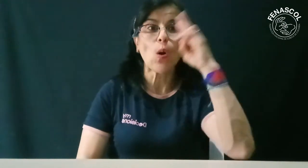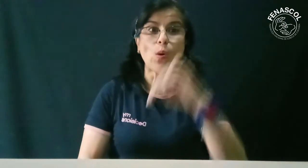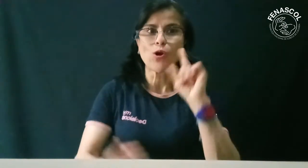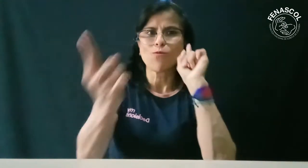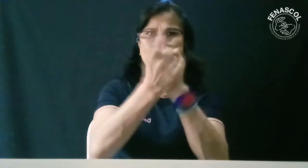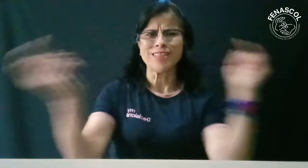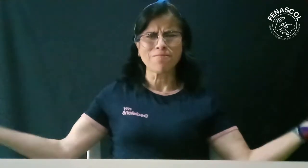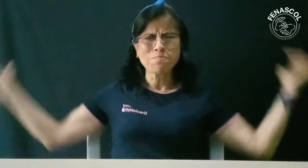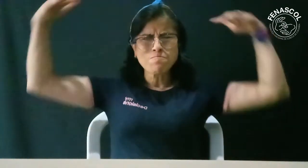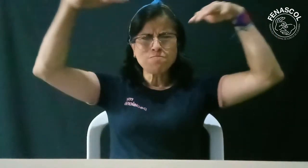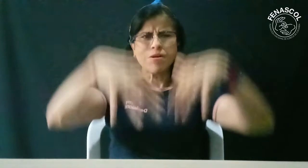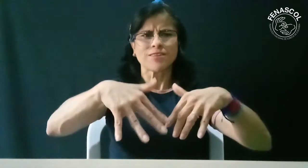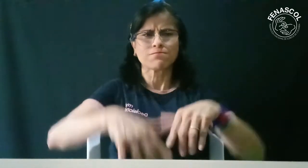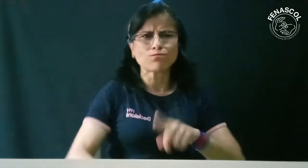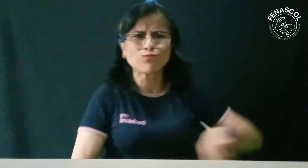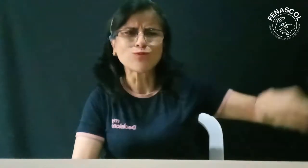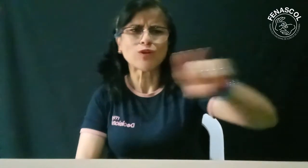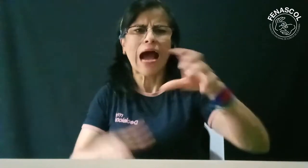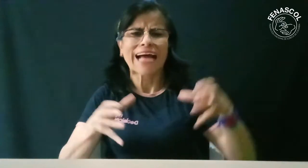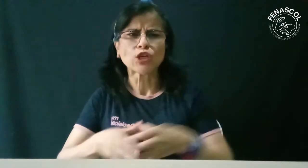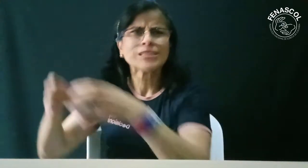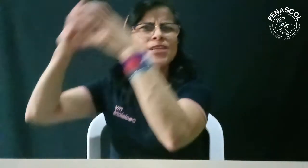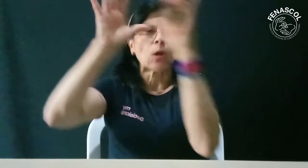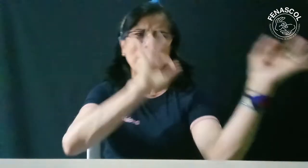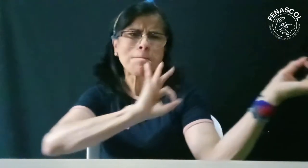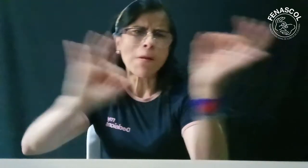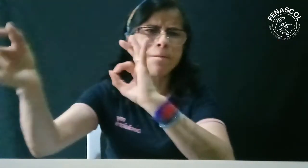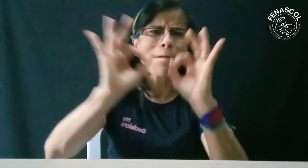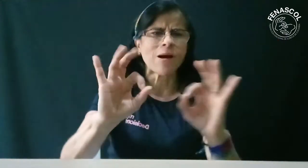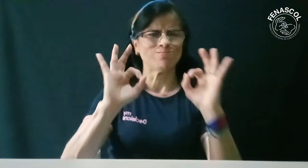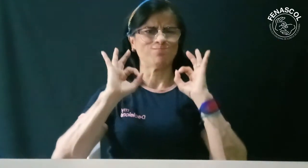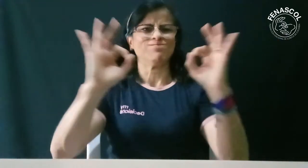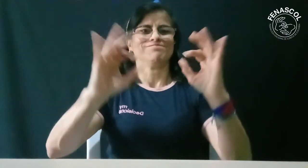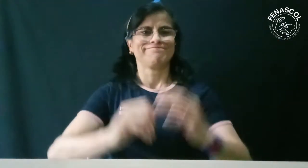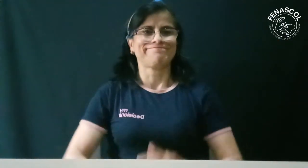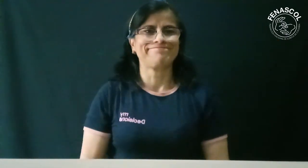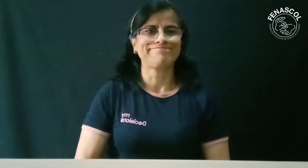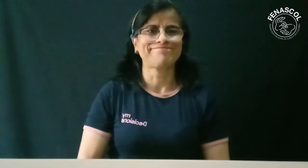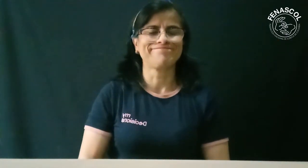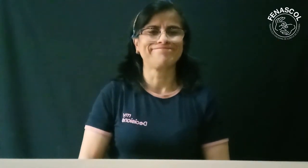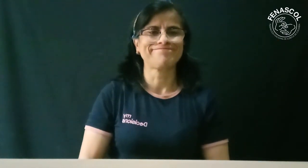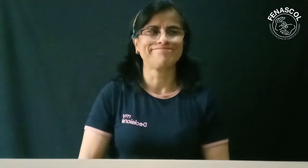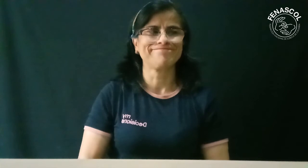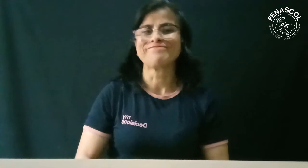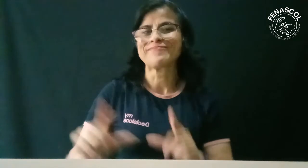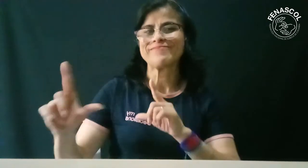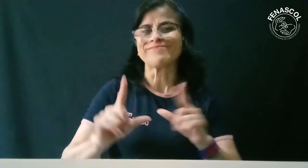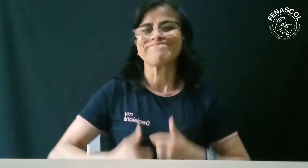Nos vemos el 2 de junio en el plantón. Esperemos que las asociaciones se organizen muy bien.